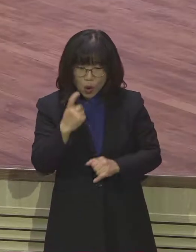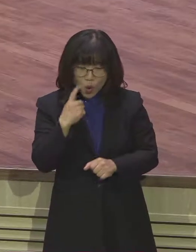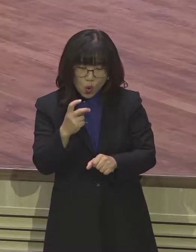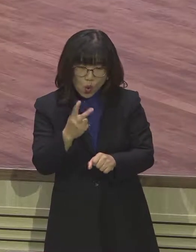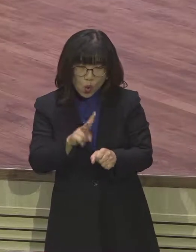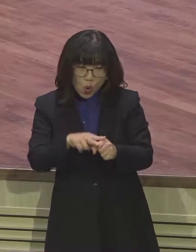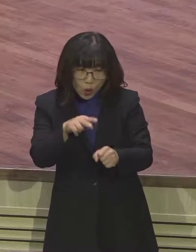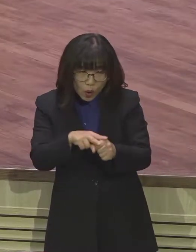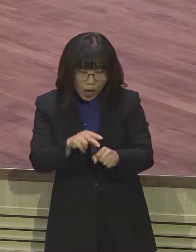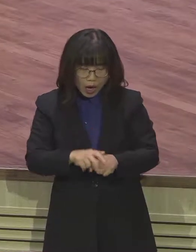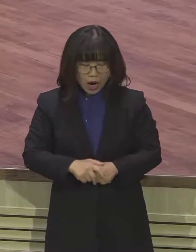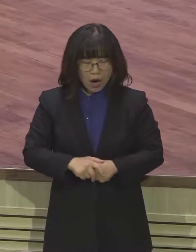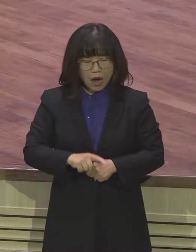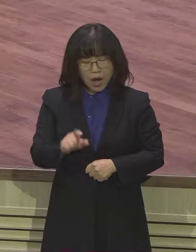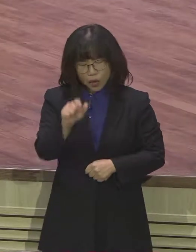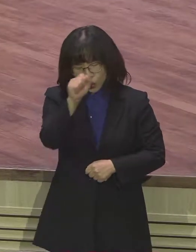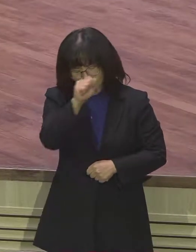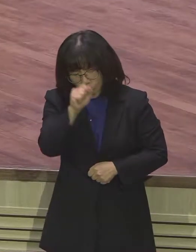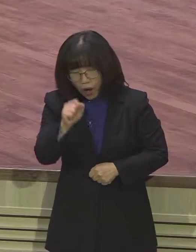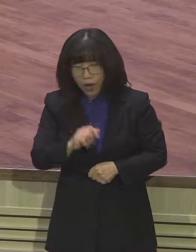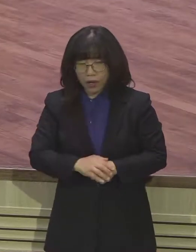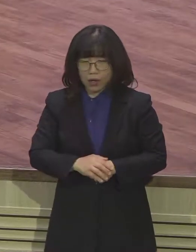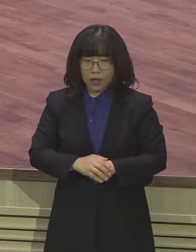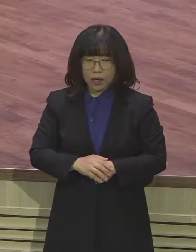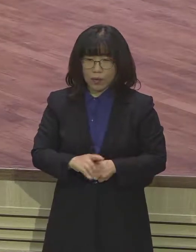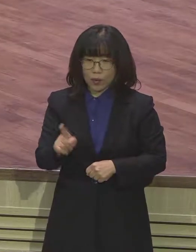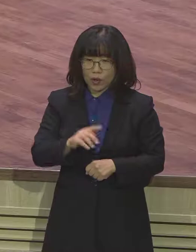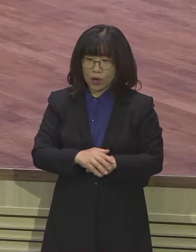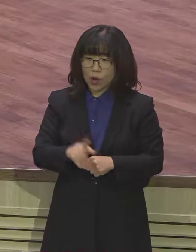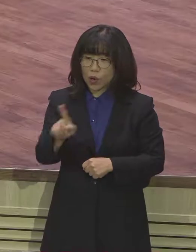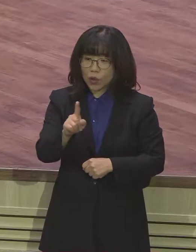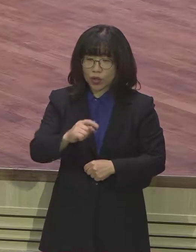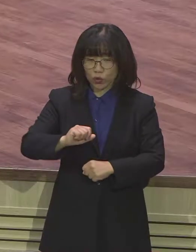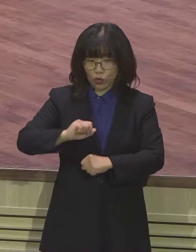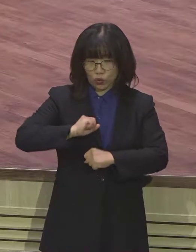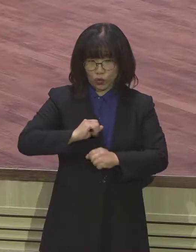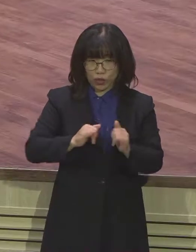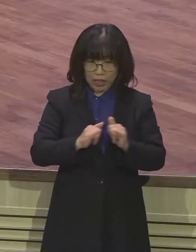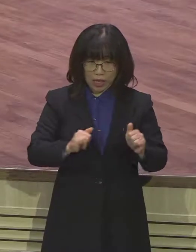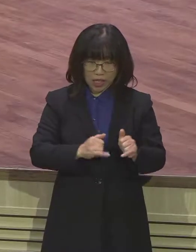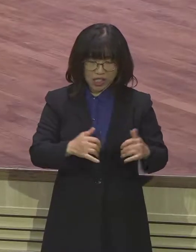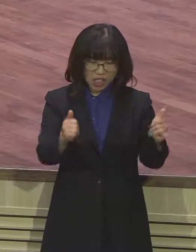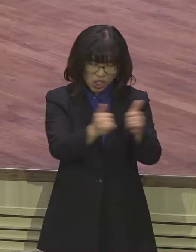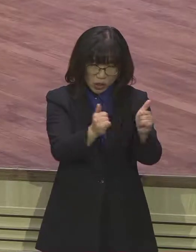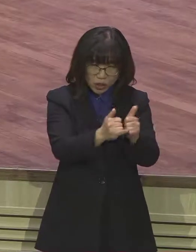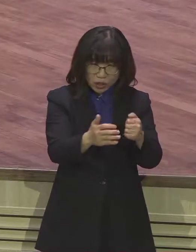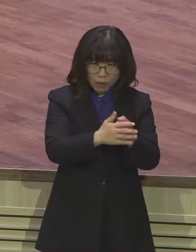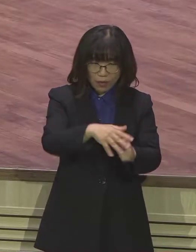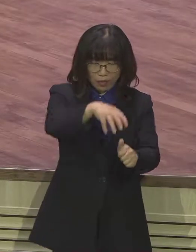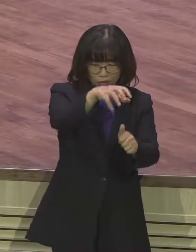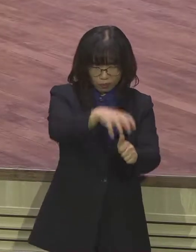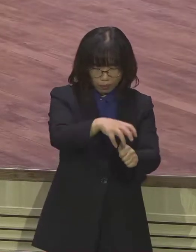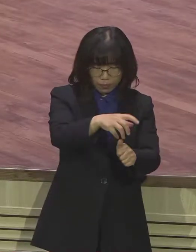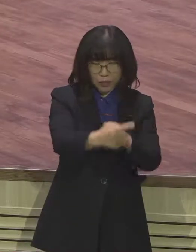왜냐 어떤 병사가 전쟁 포로로 1년 동안 묶여 있었는데 그때 코카콜라를 떠올리는 것만으로